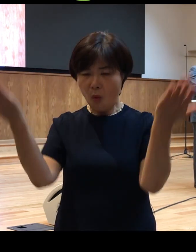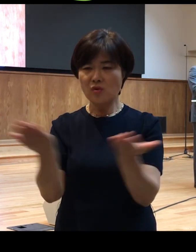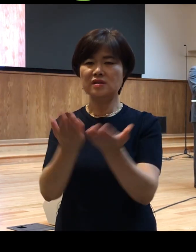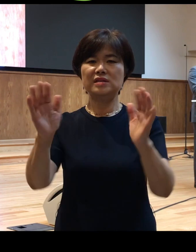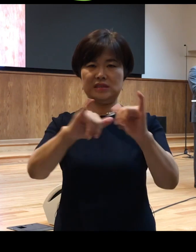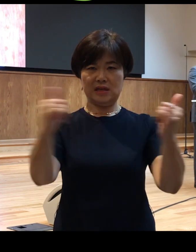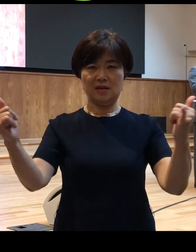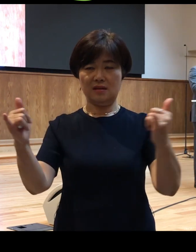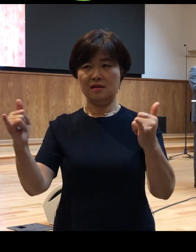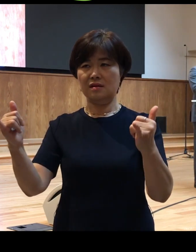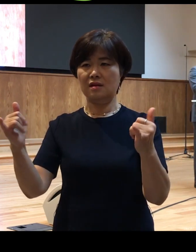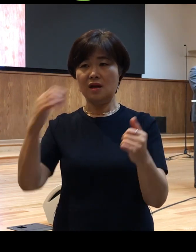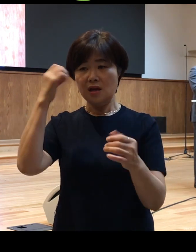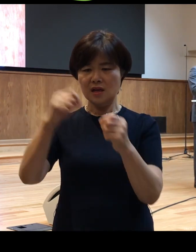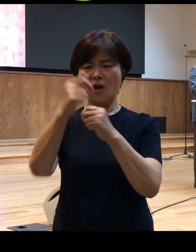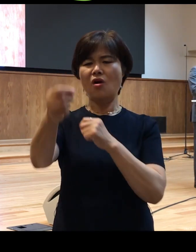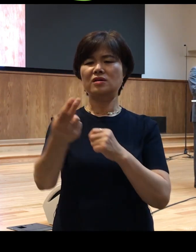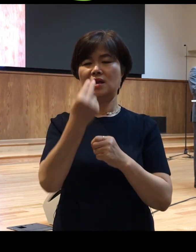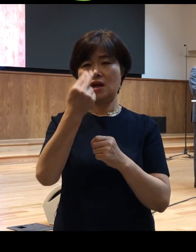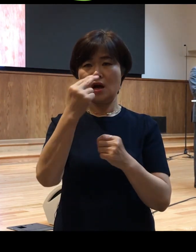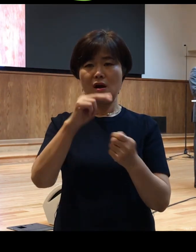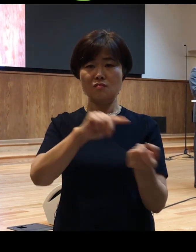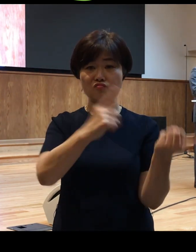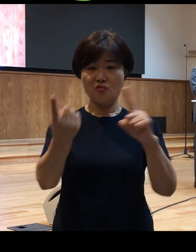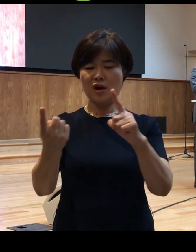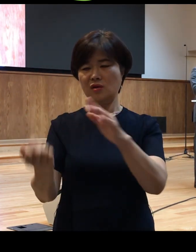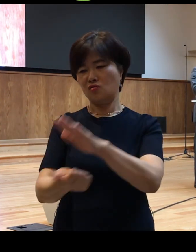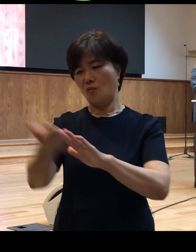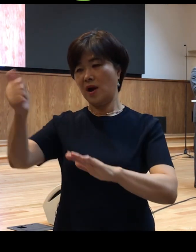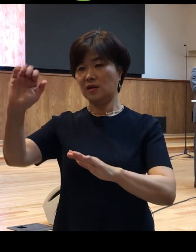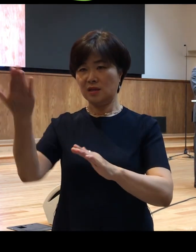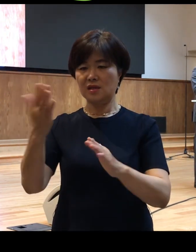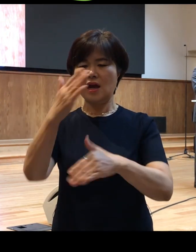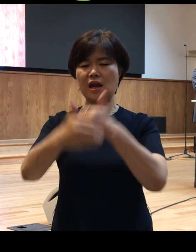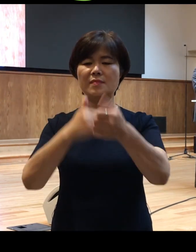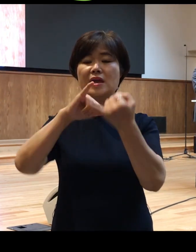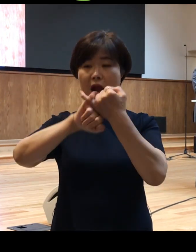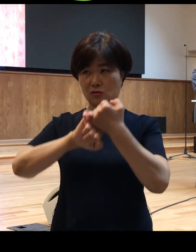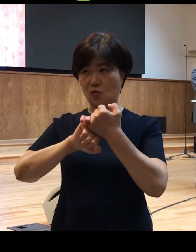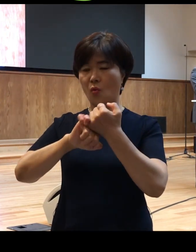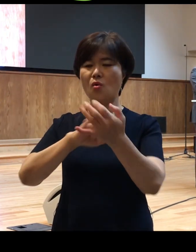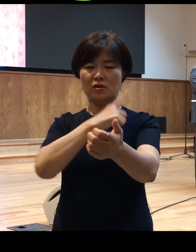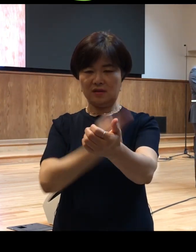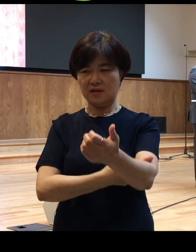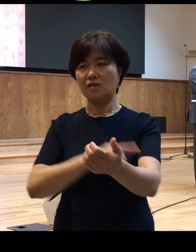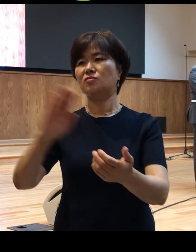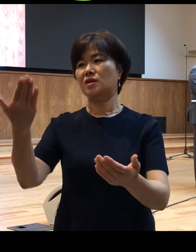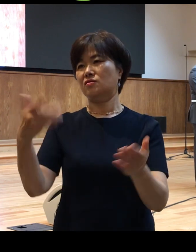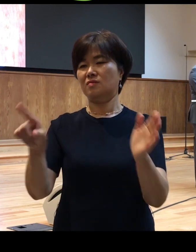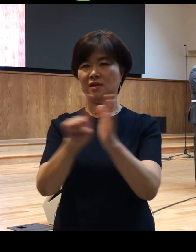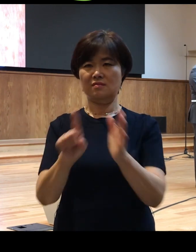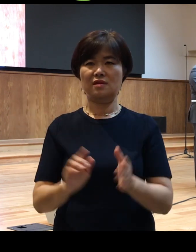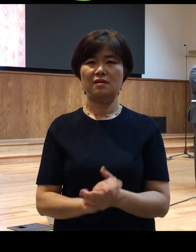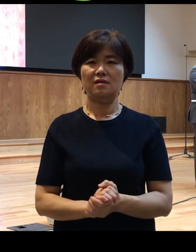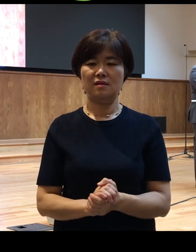영생과 부활의 소망이 되시는 하나님의 약속이요 능력인 줄로 믿습니다 그럼 그